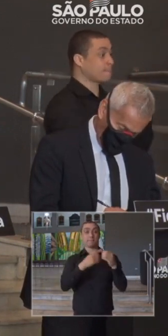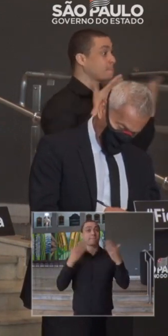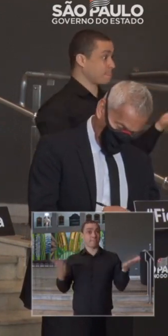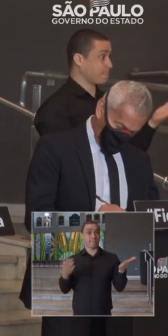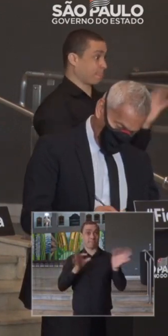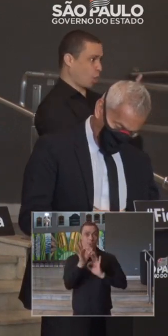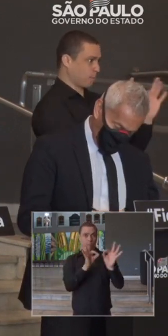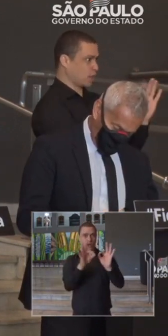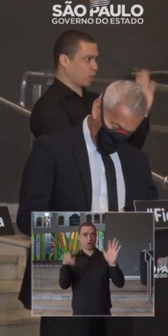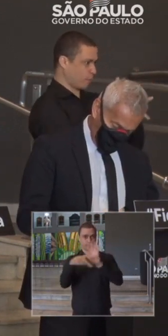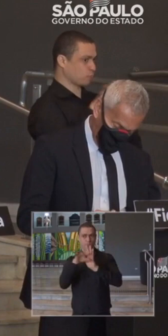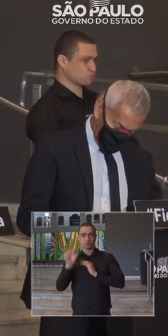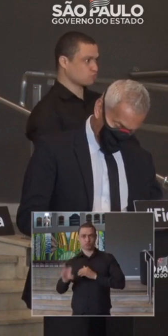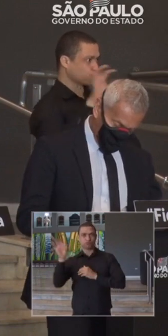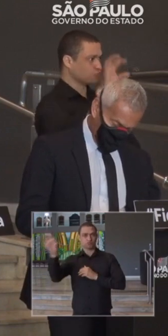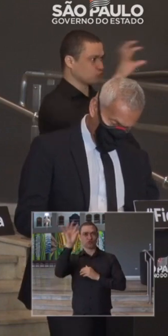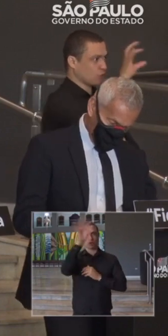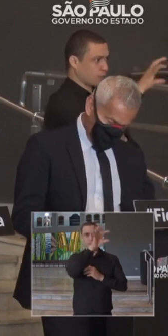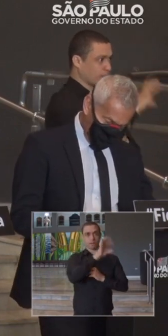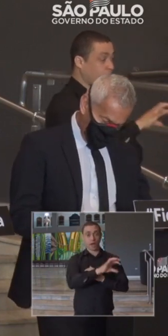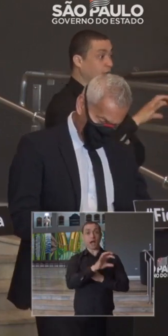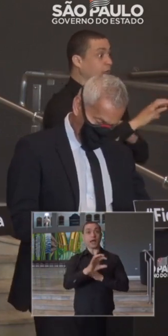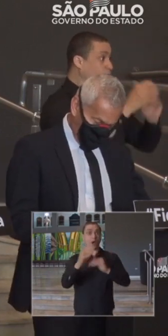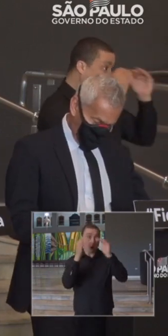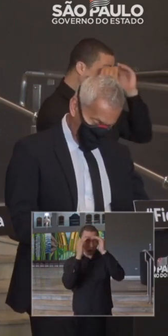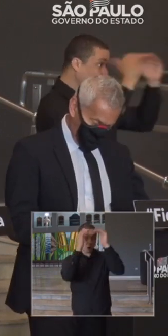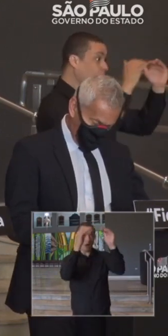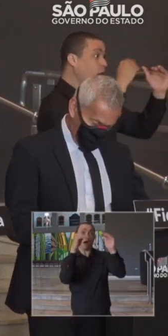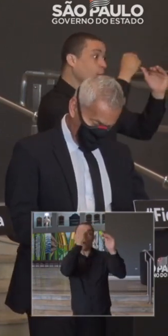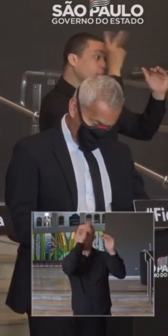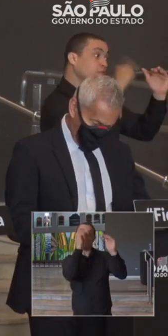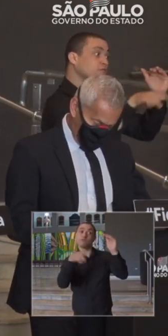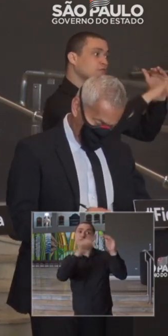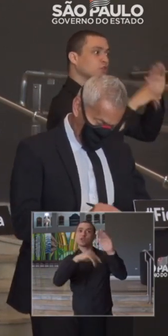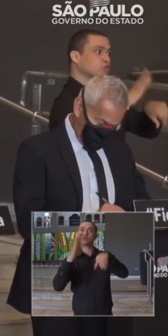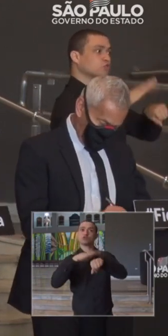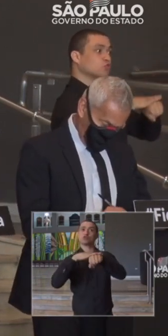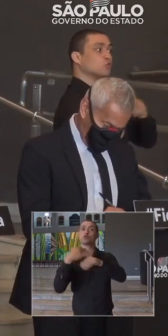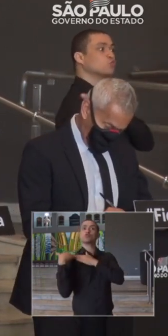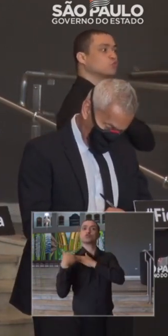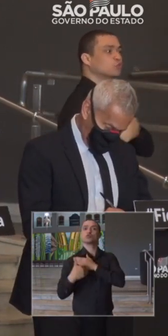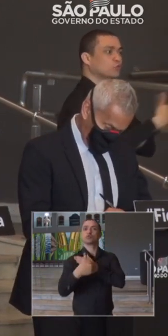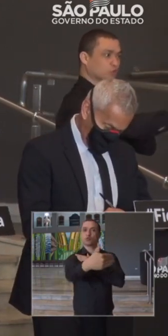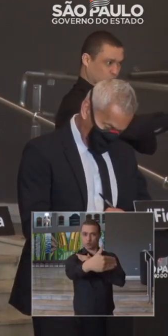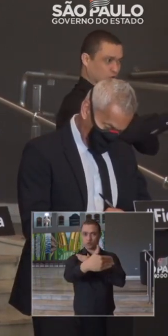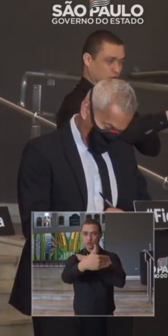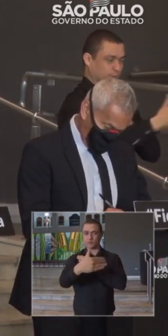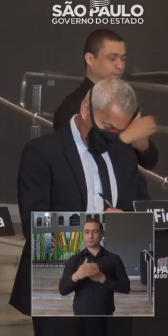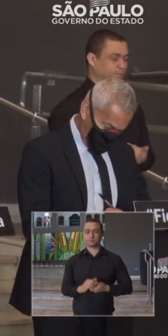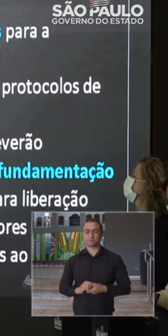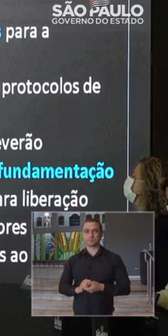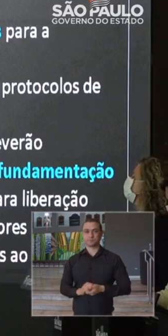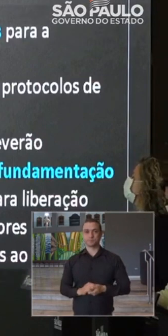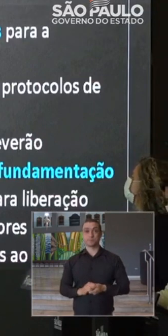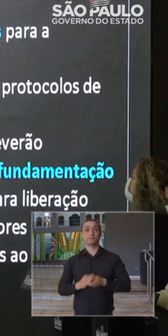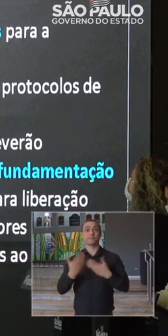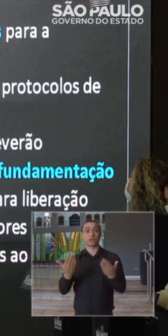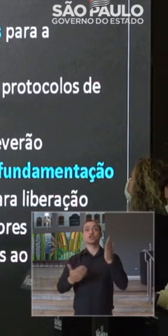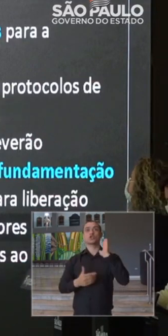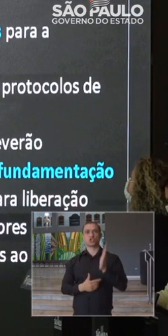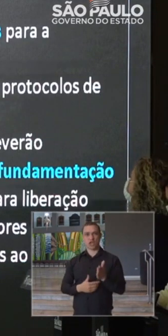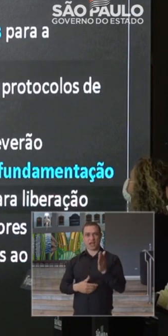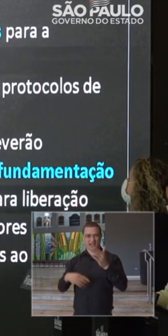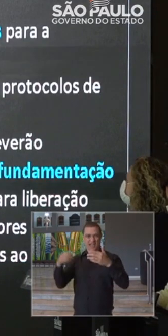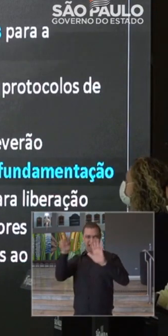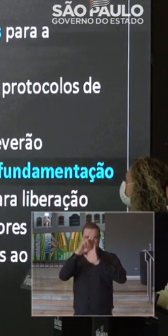planos regionais embasam os planos que os prefeitos e que cada cidade vai implementar a partir de agora. Nós temos os pré